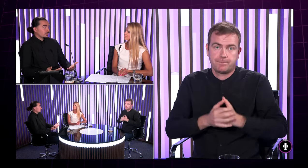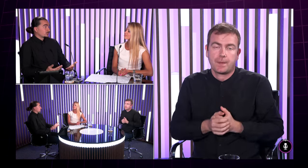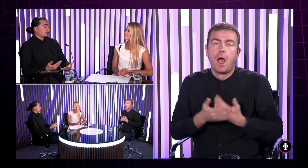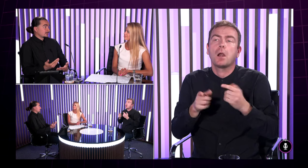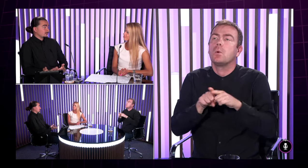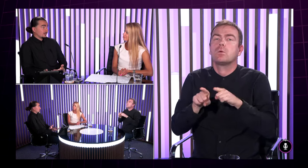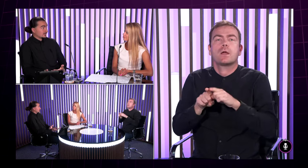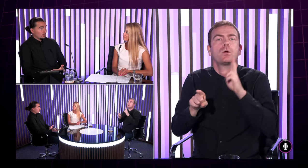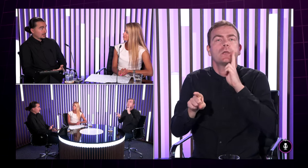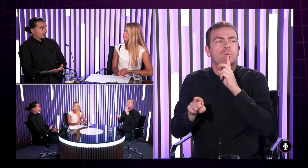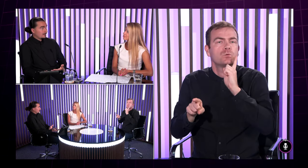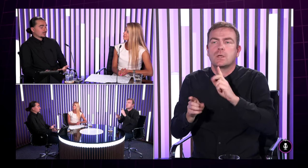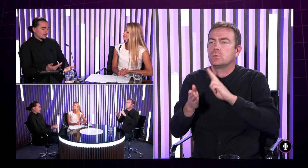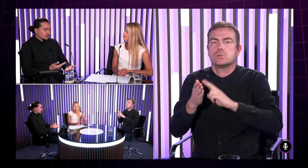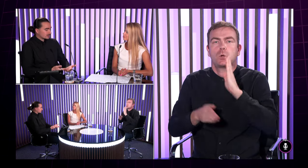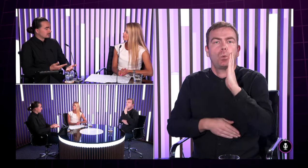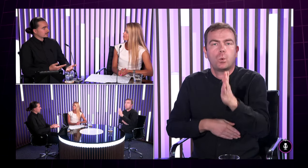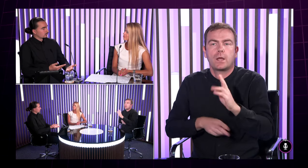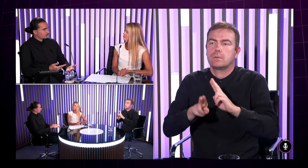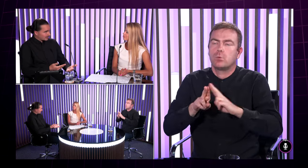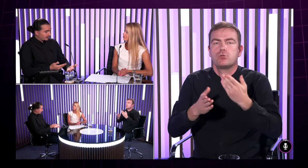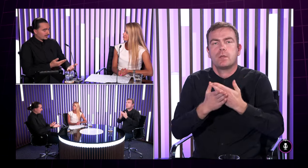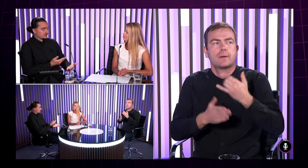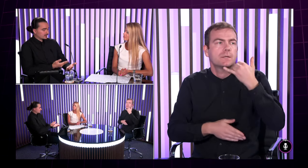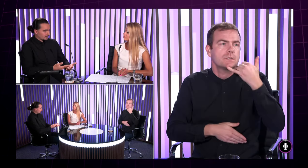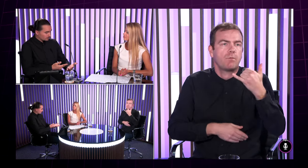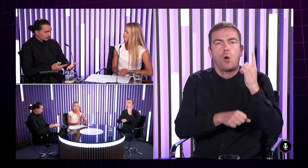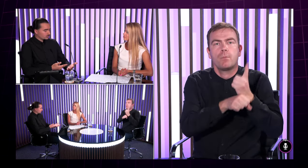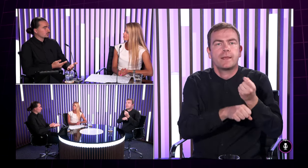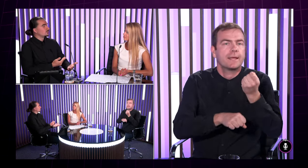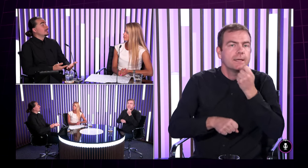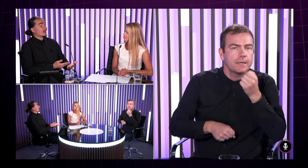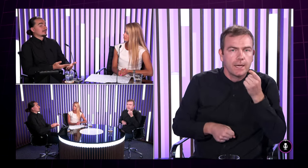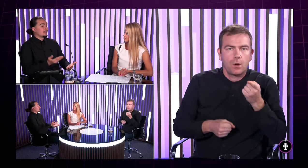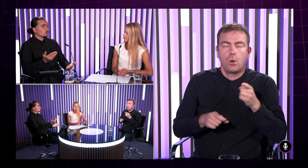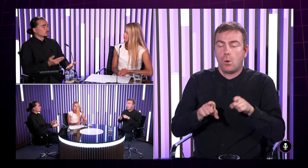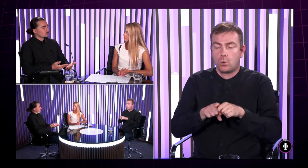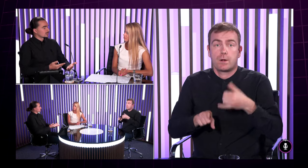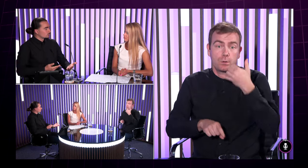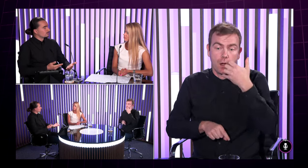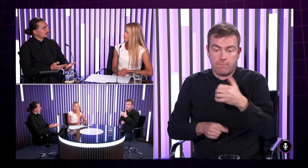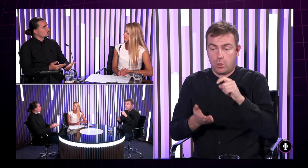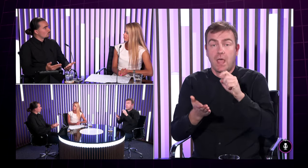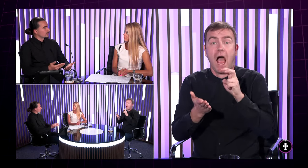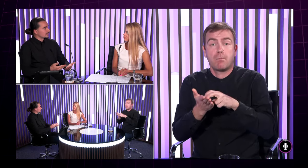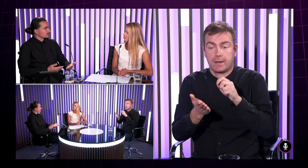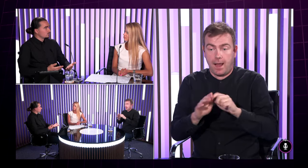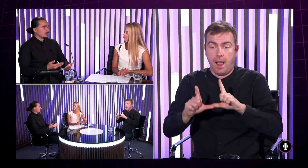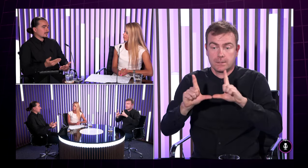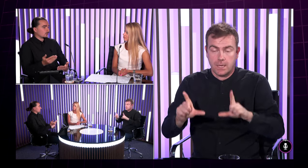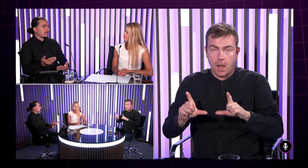takú plnú bežnú vec že zavolať si objednáci obet tak tiež otvorí si aplikáciu zavola tomu tlmočníkovi a ten mu sprostredkuje vlastne tú